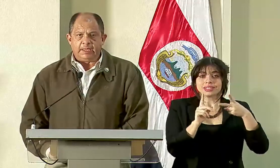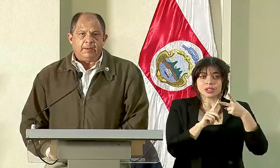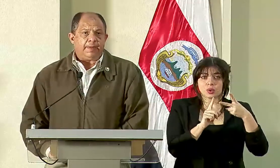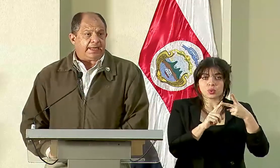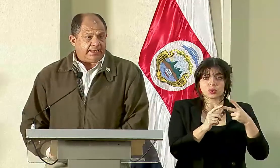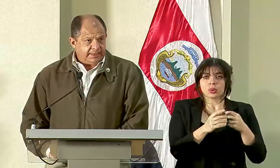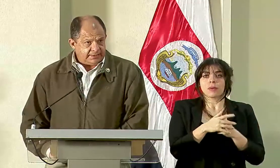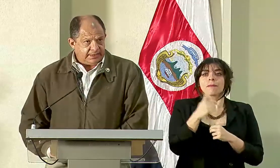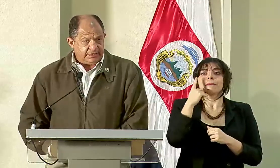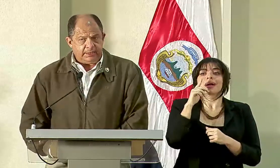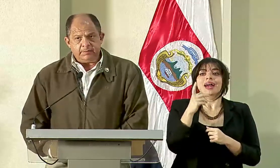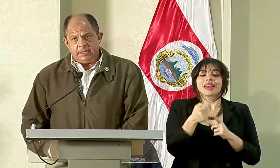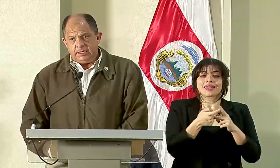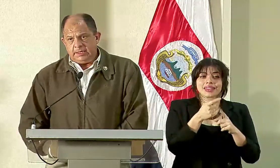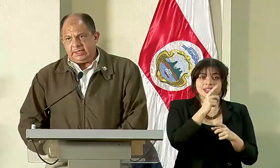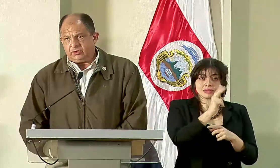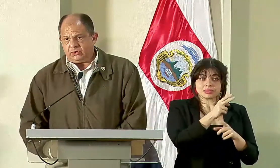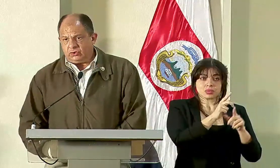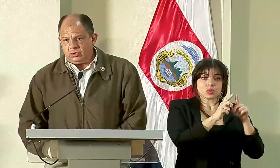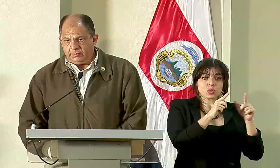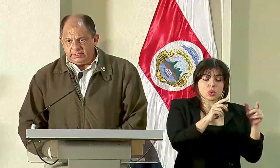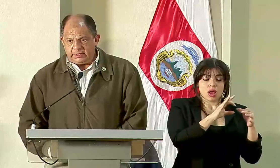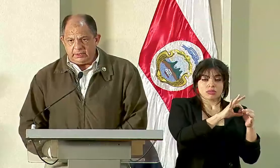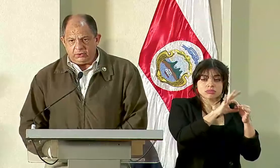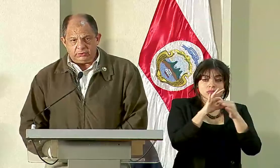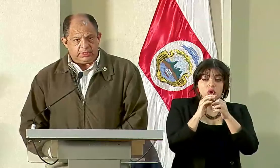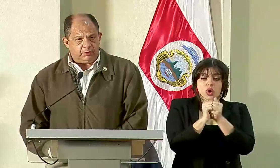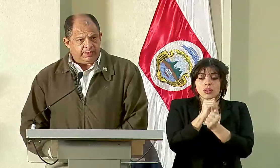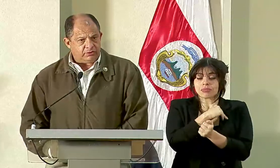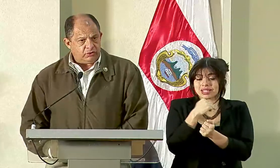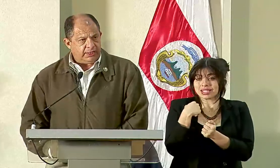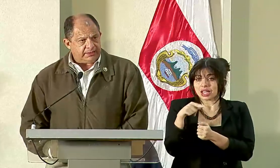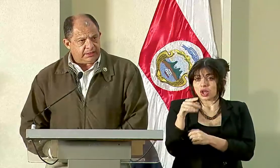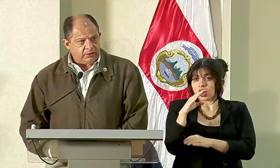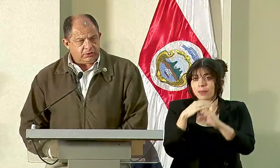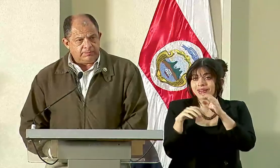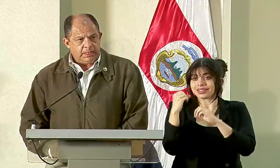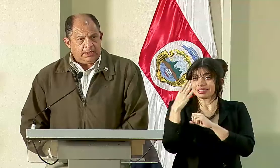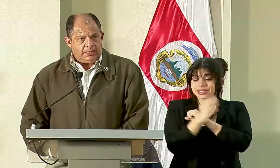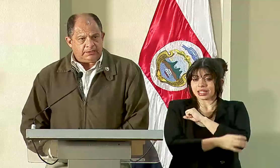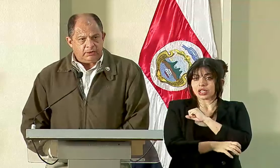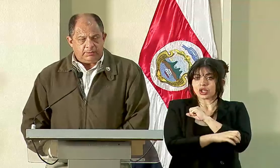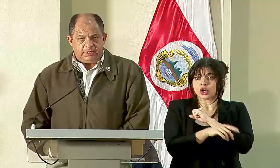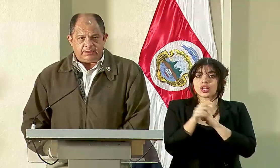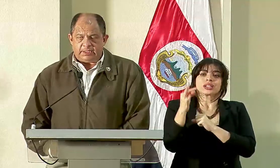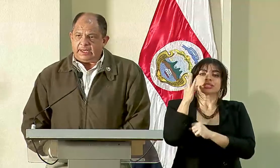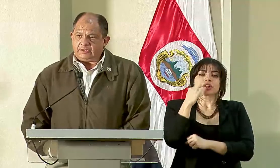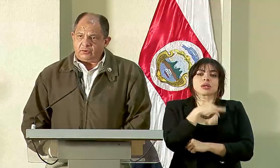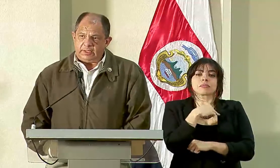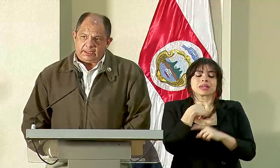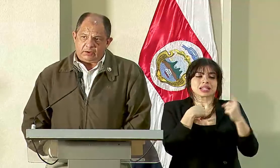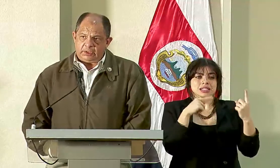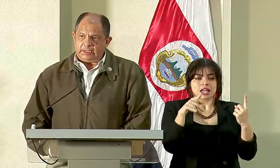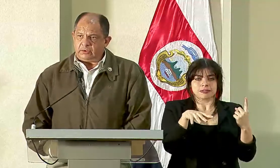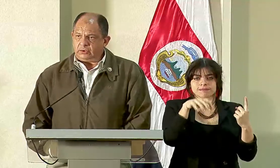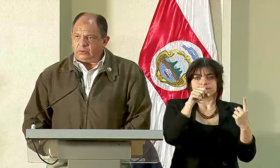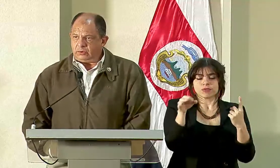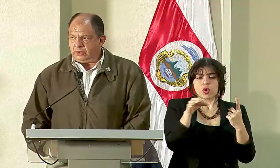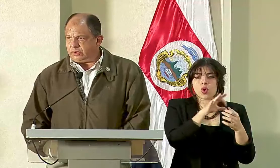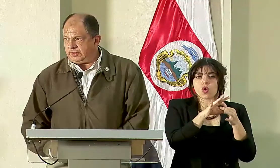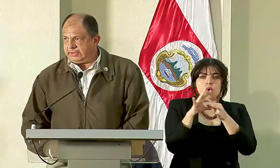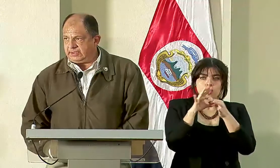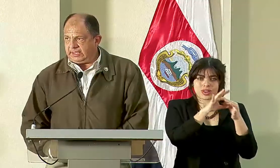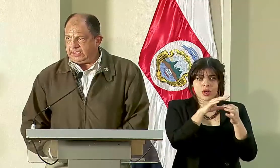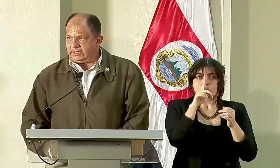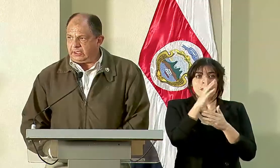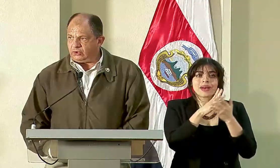lugar, para que desde allí y en asocio con el Ministerio de Comercio Exterior, la señora ministra asuma la coordinación de